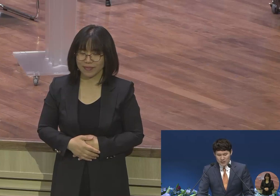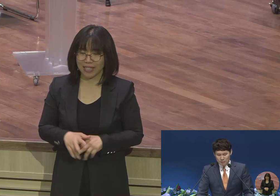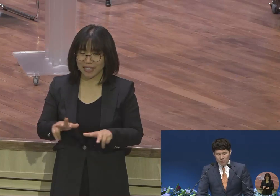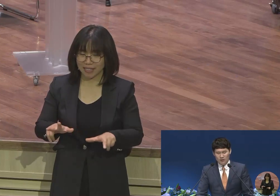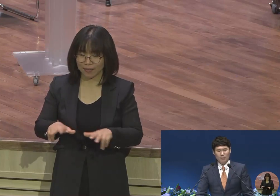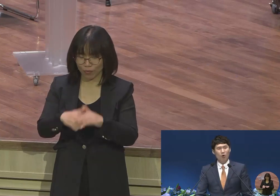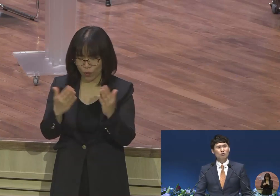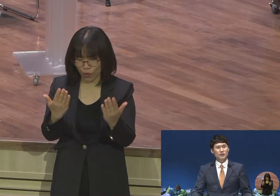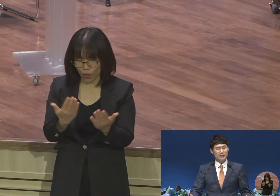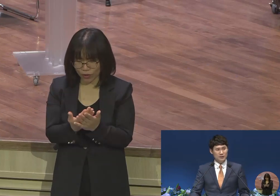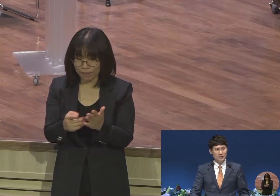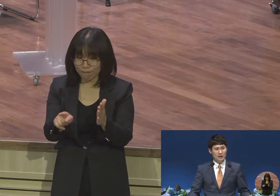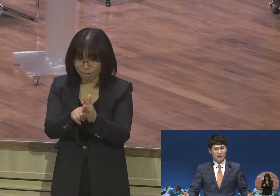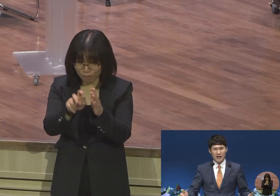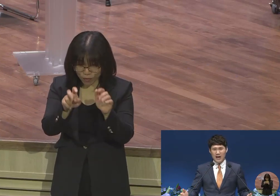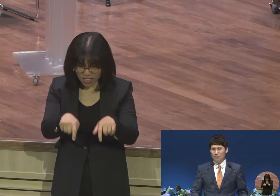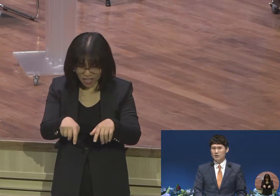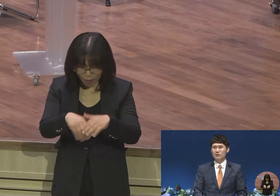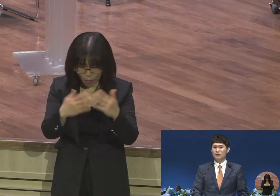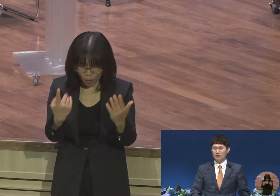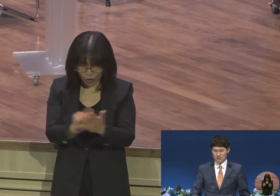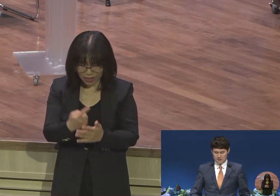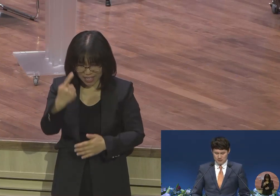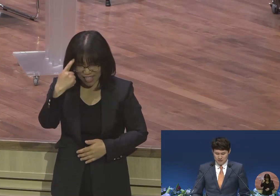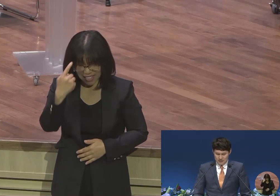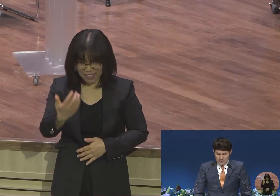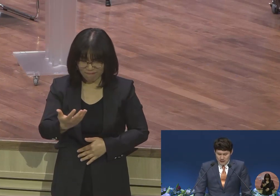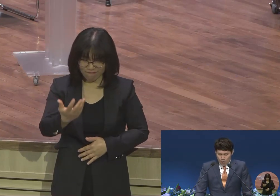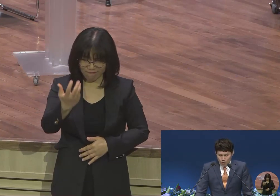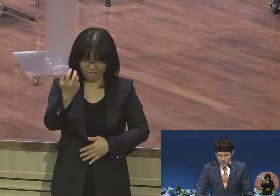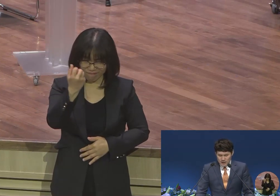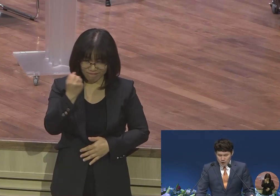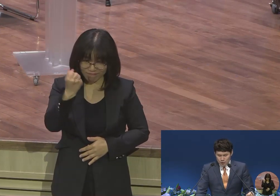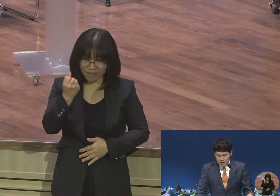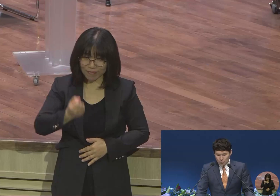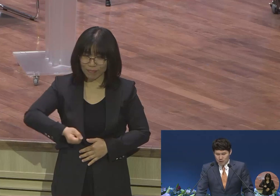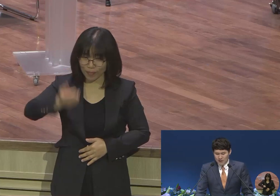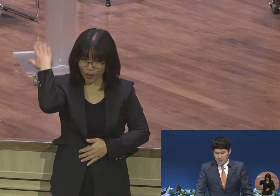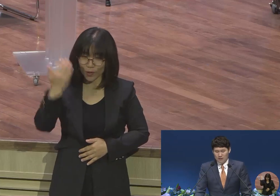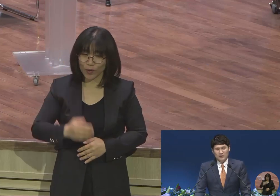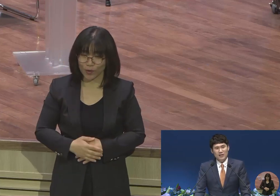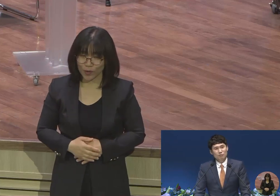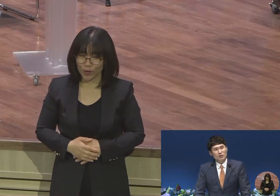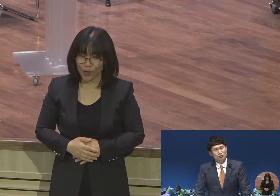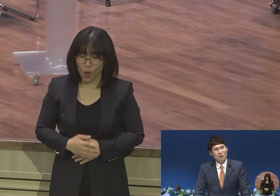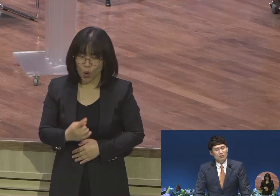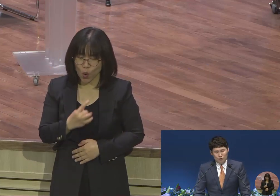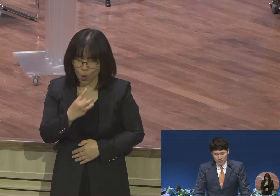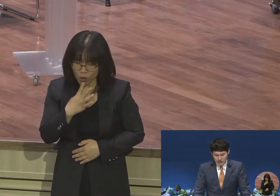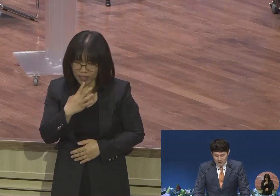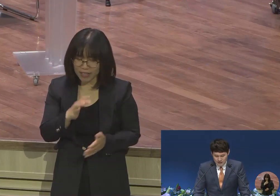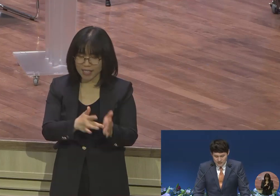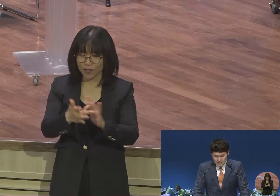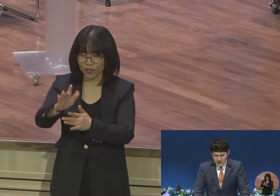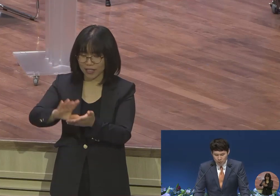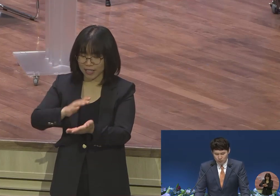근심, 걱정의 모든 예틀을 다 벗어버리고 오직 예수 그리스도께만 참된 소망을 두는 새로운